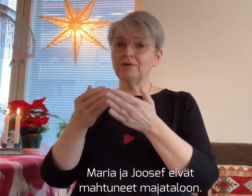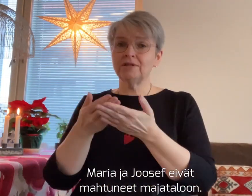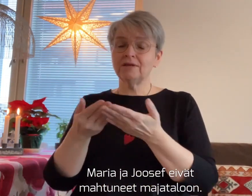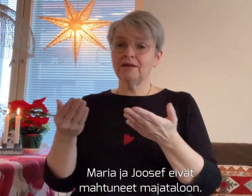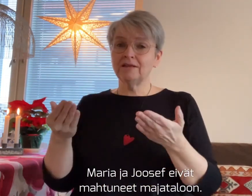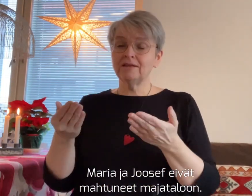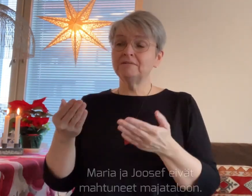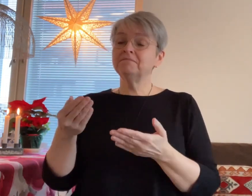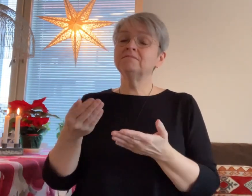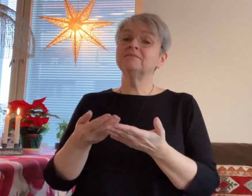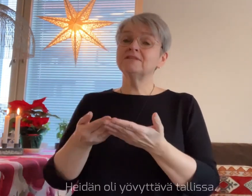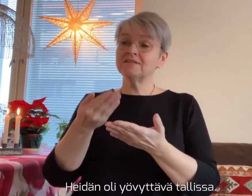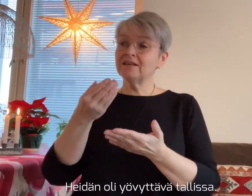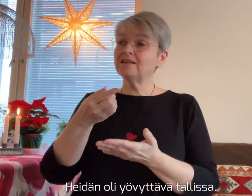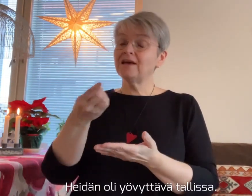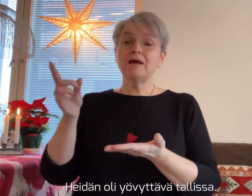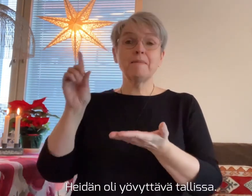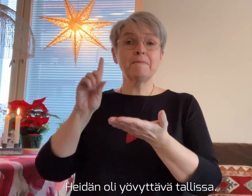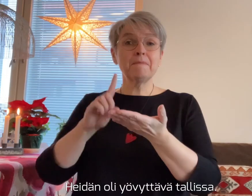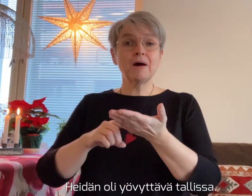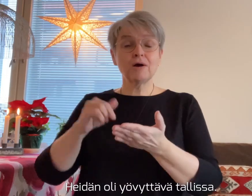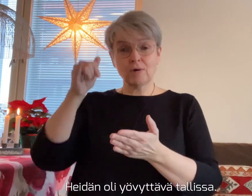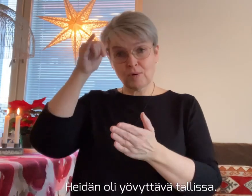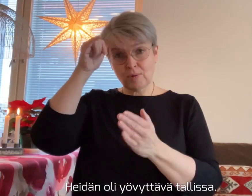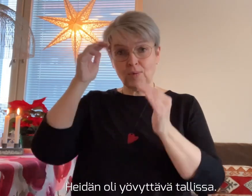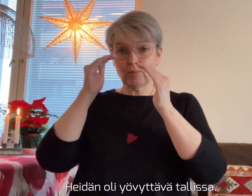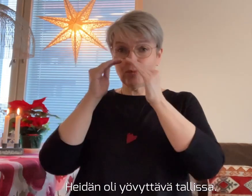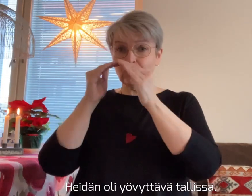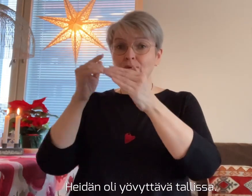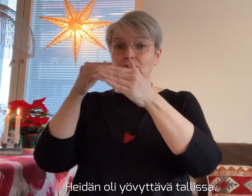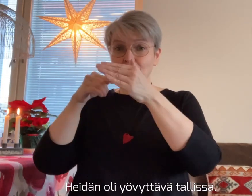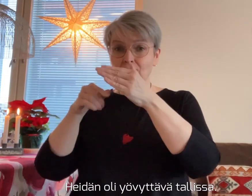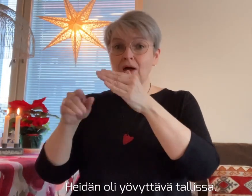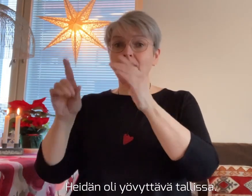mahtuneet majataloon. Heidän oli yövyttävä tallissa.